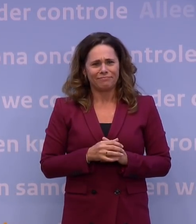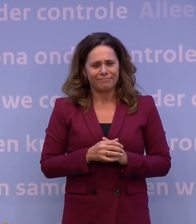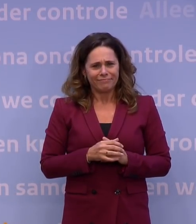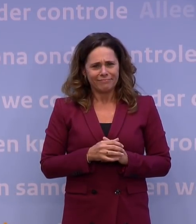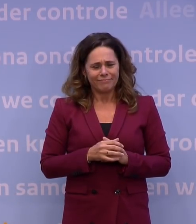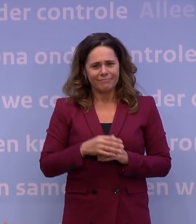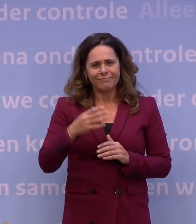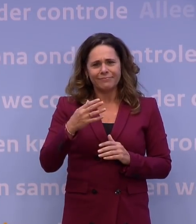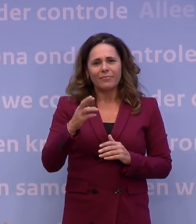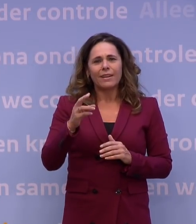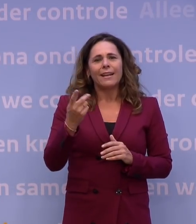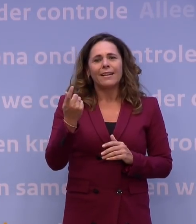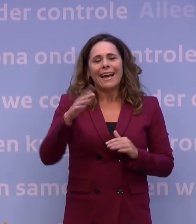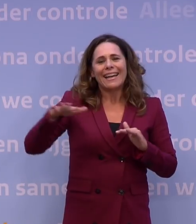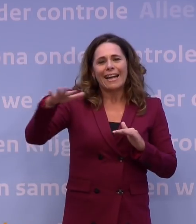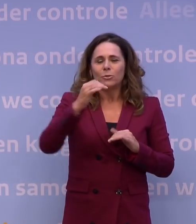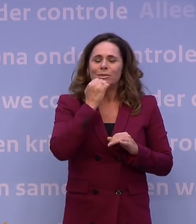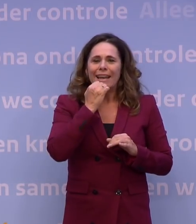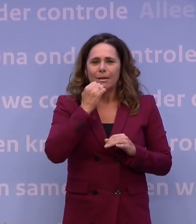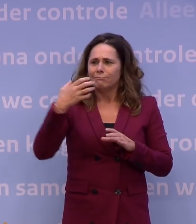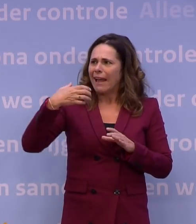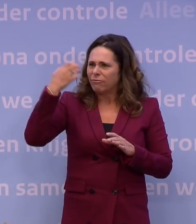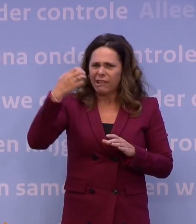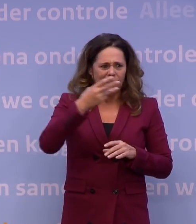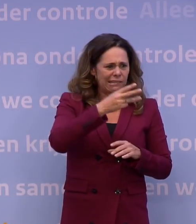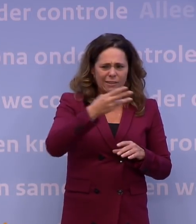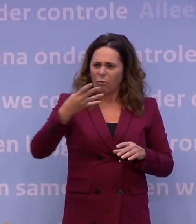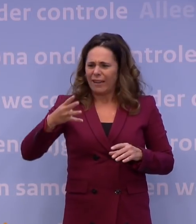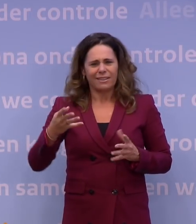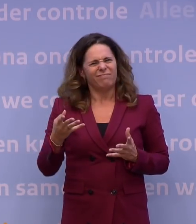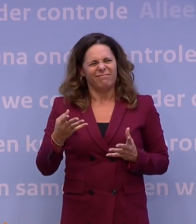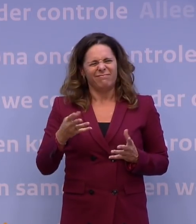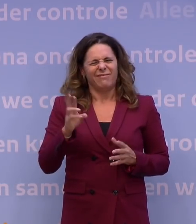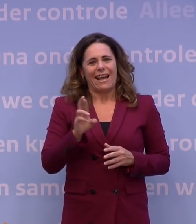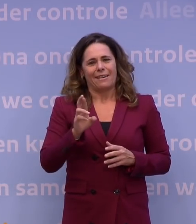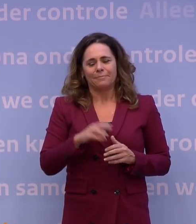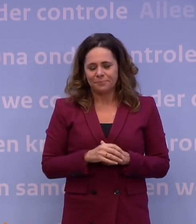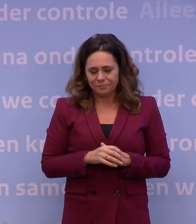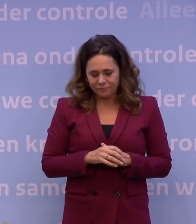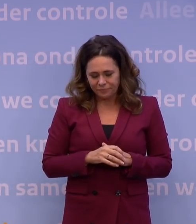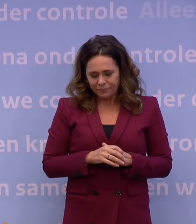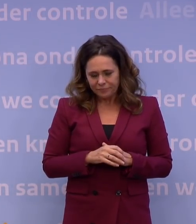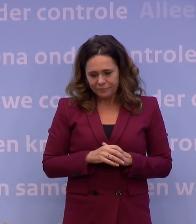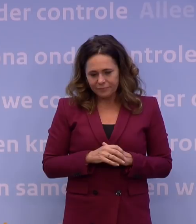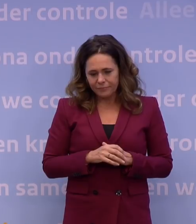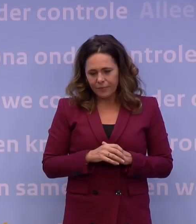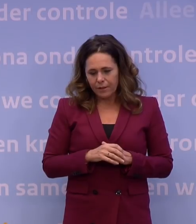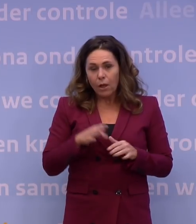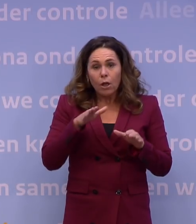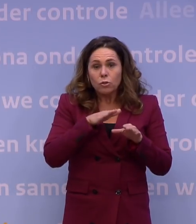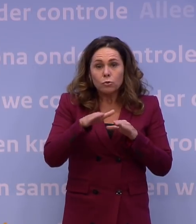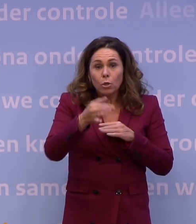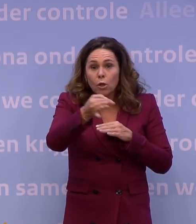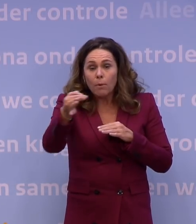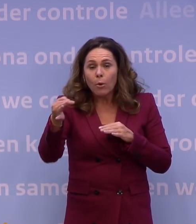30 personen in het Rijksmuseum of 40 in de Efteling is natuurlijk redelijk absurd. Voor alle doorstroomlocaties behalve dit